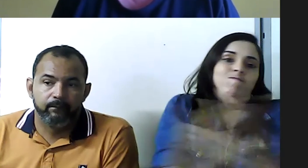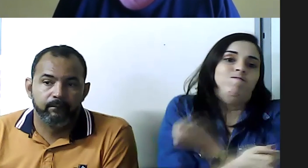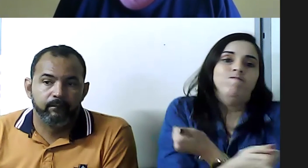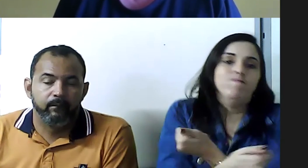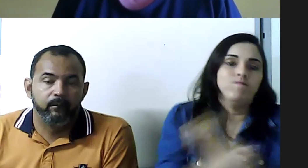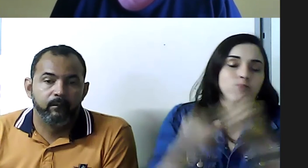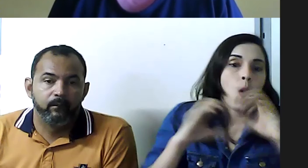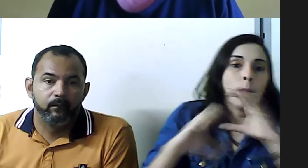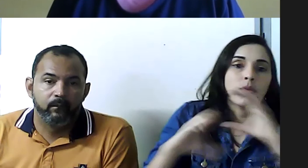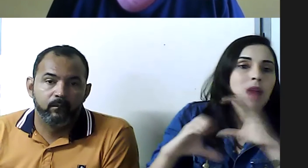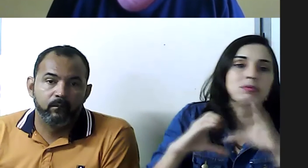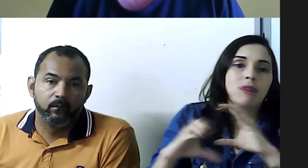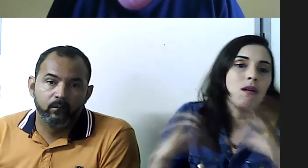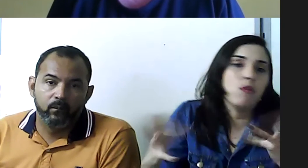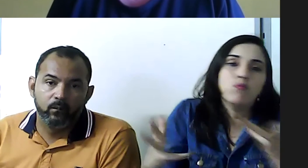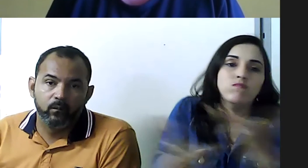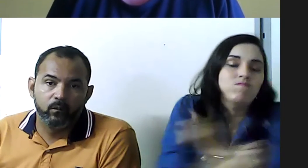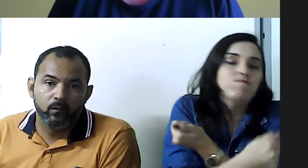aprender língua de sinais.